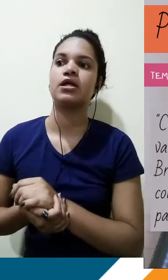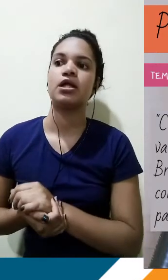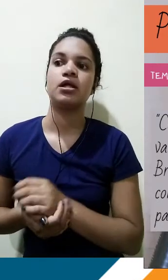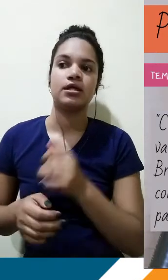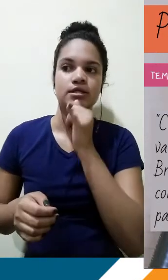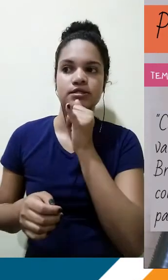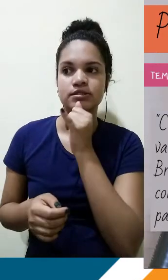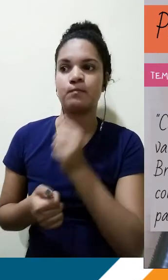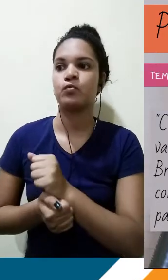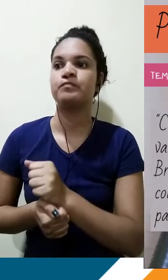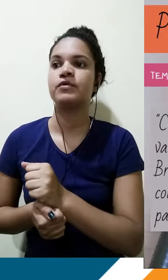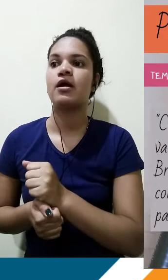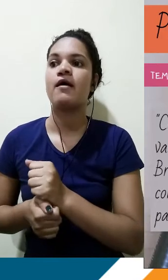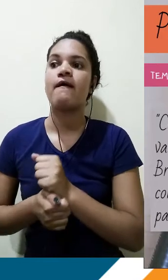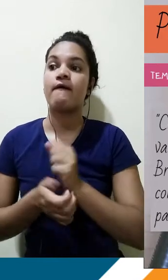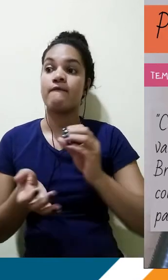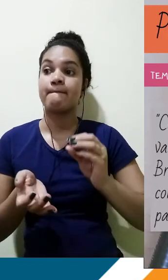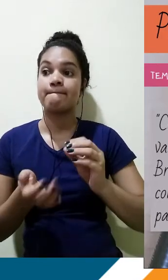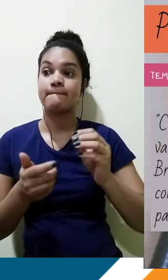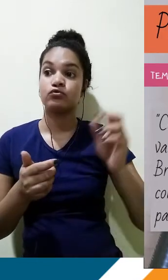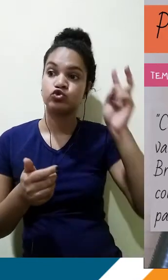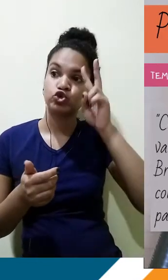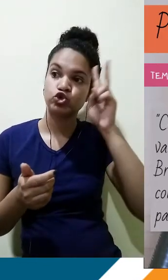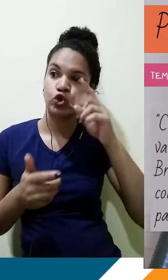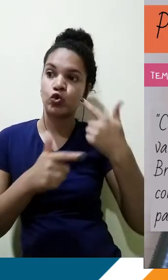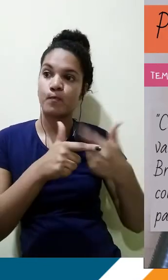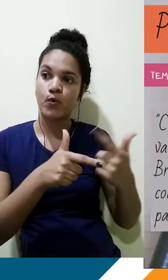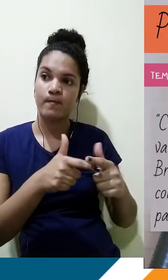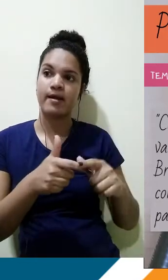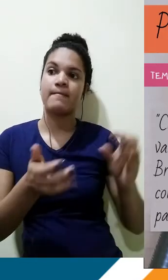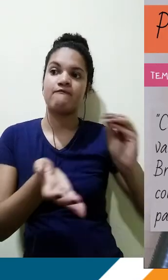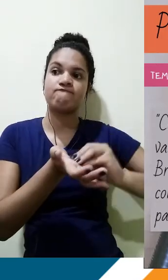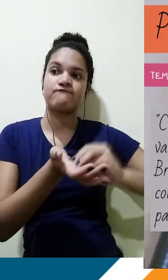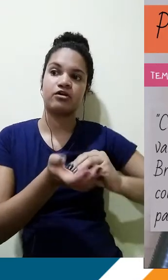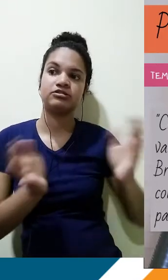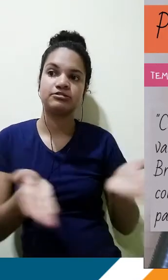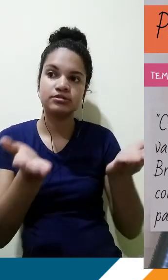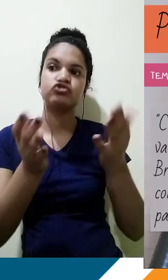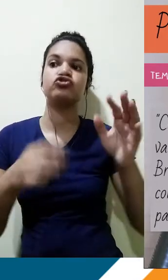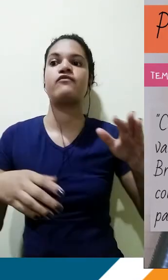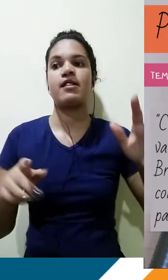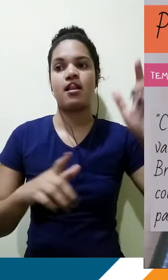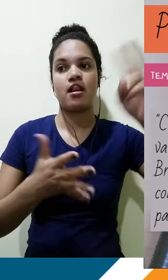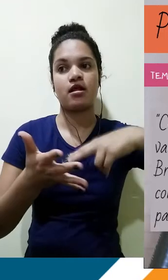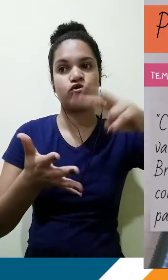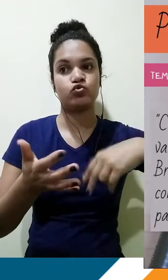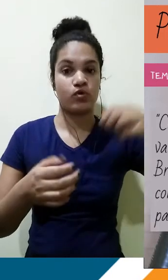incentivo à leitura na infância. Conhecimento é poder. Frase dita pelo filósofo Francis Bacon vai de encontro com a leitura nas instituições